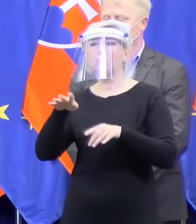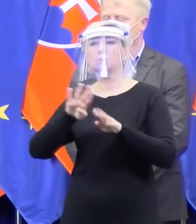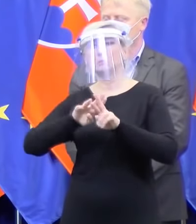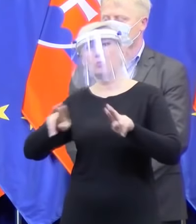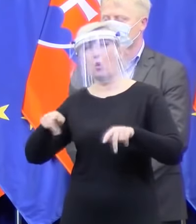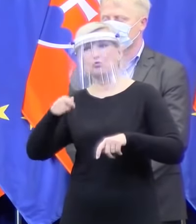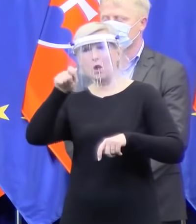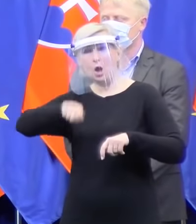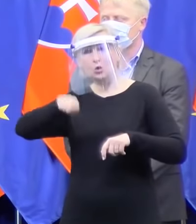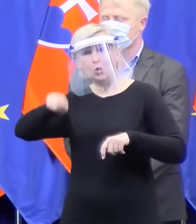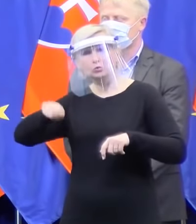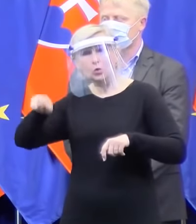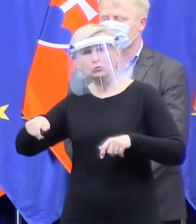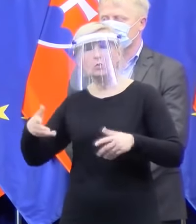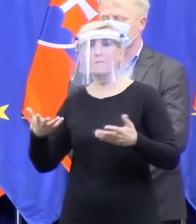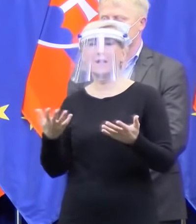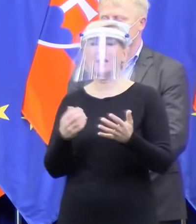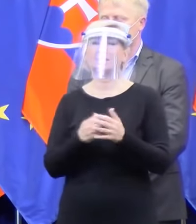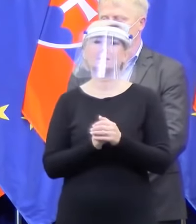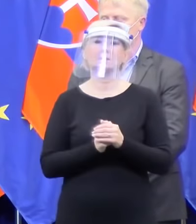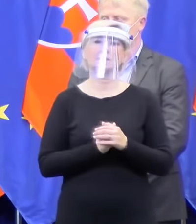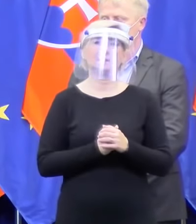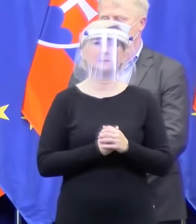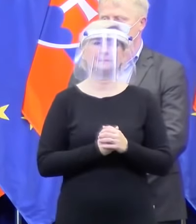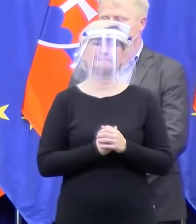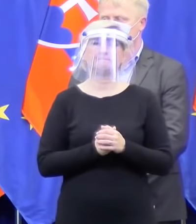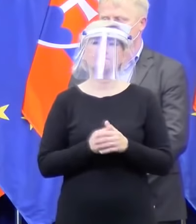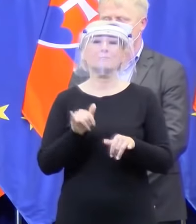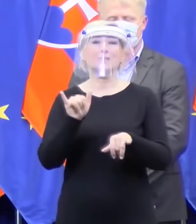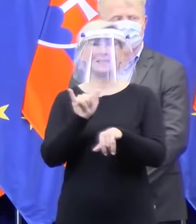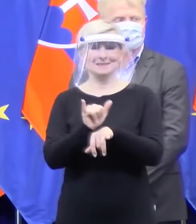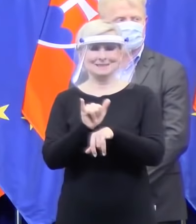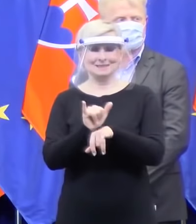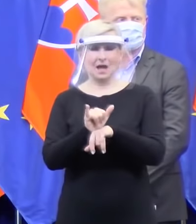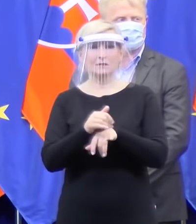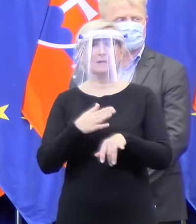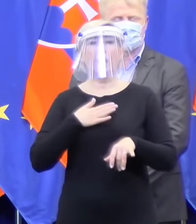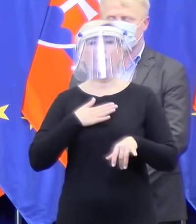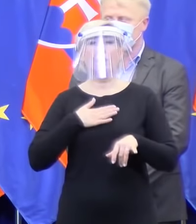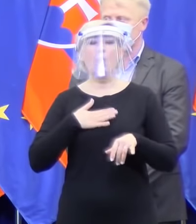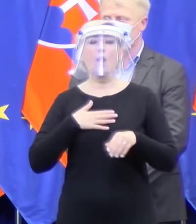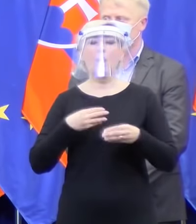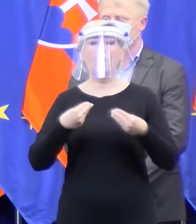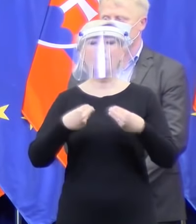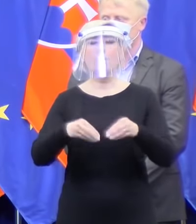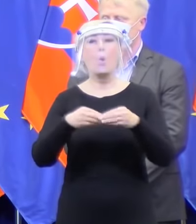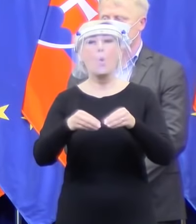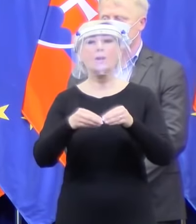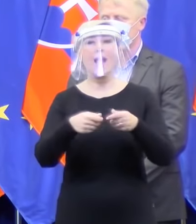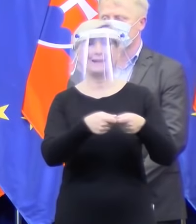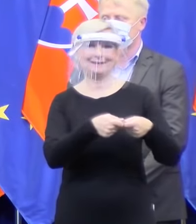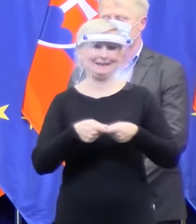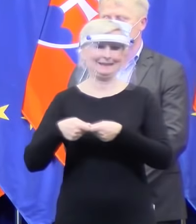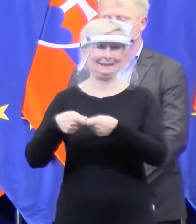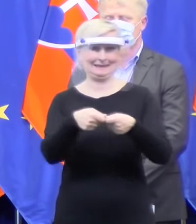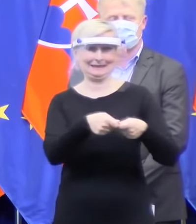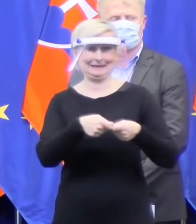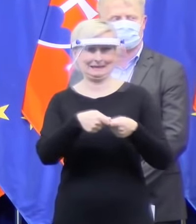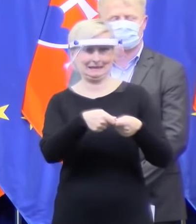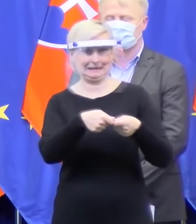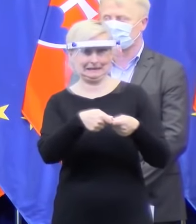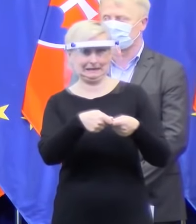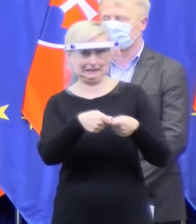Peter Polák? Začiaľ je to formálne môj poradný tím, môžeme nazvať. Ale sú to teda ľudia,